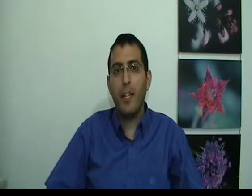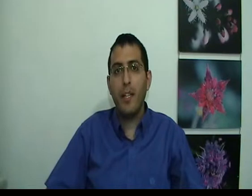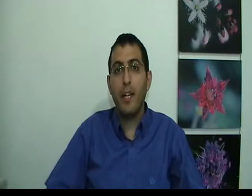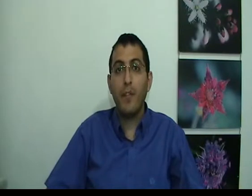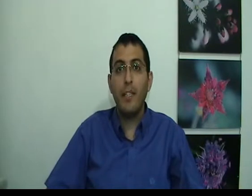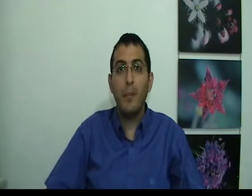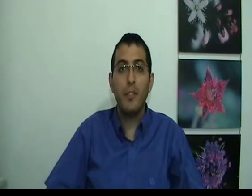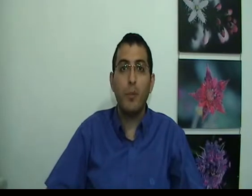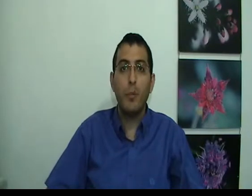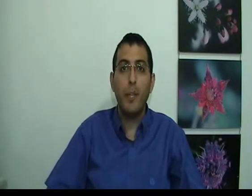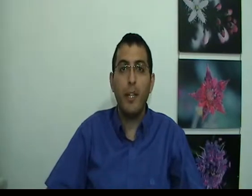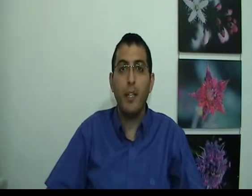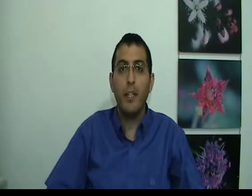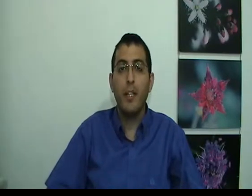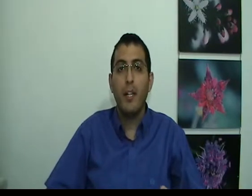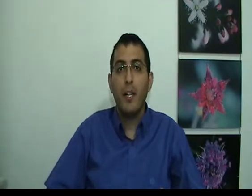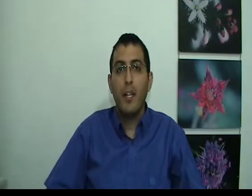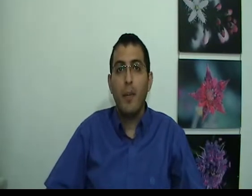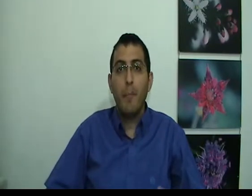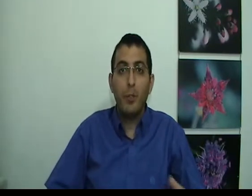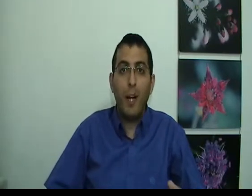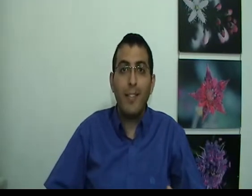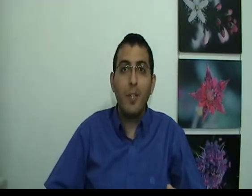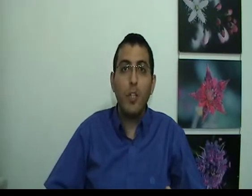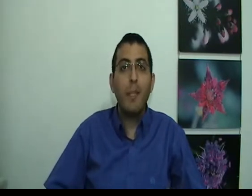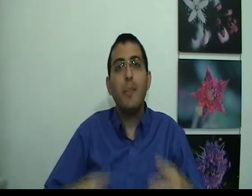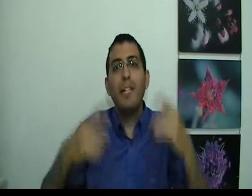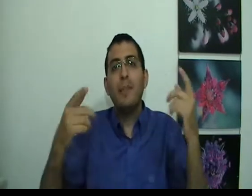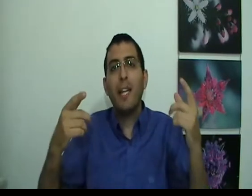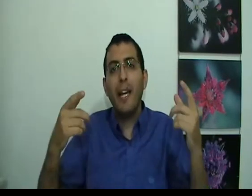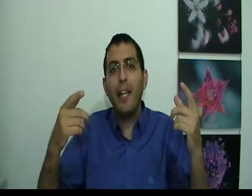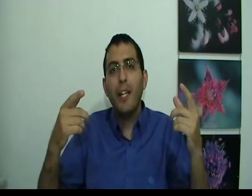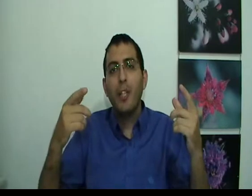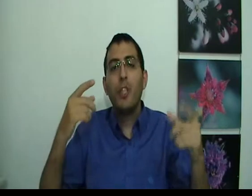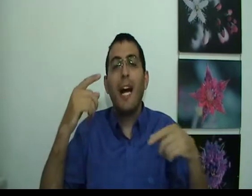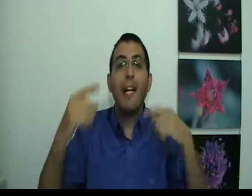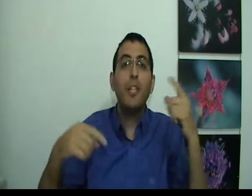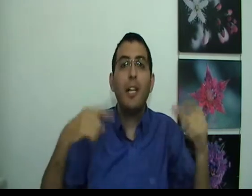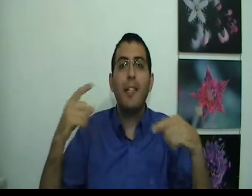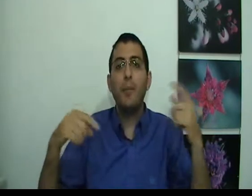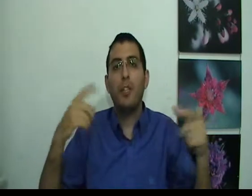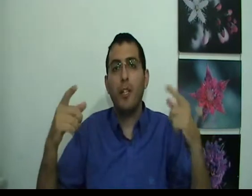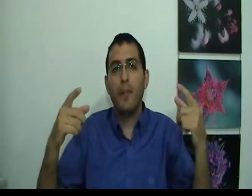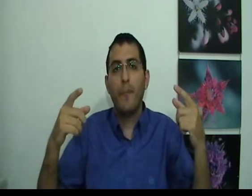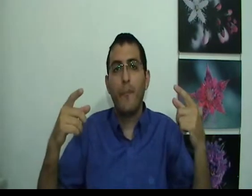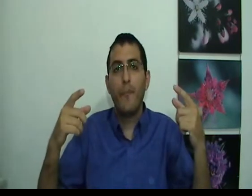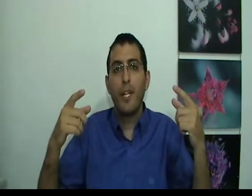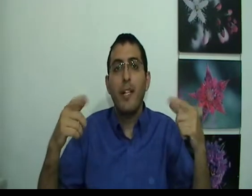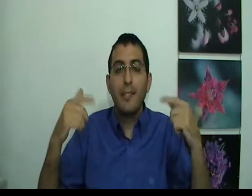יחווה את המציאות בצורה כזאת מה שבעצם יקרה שהאני של האדם משתנה זה